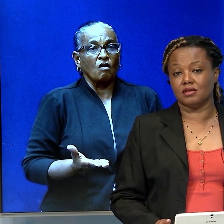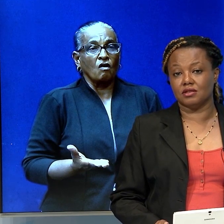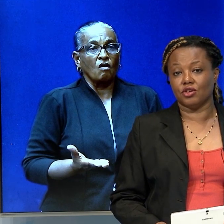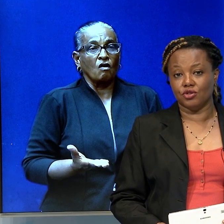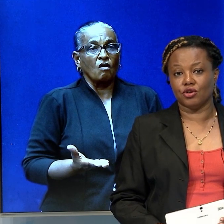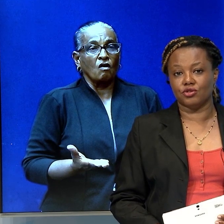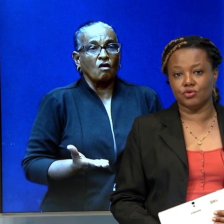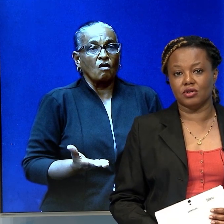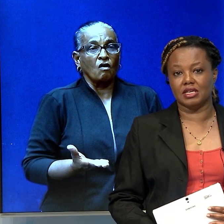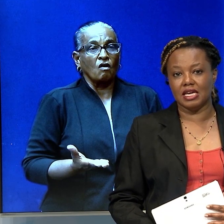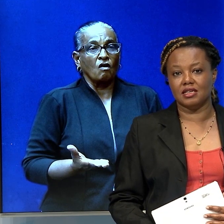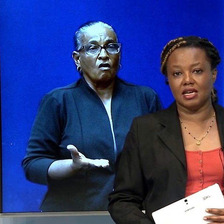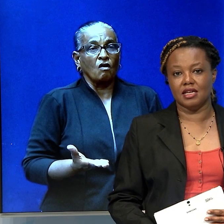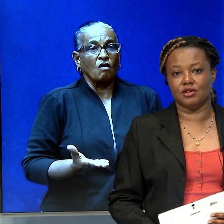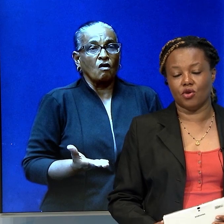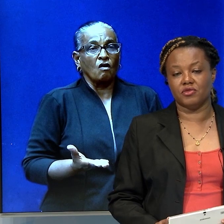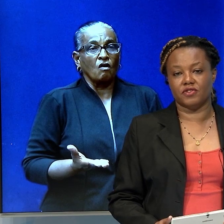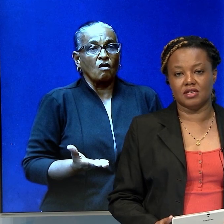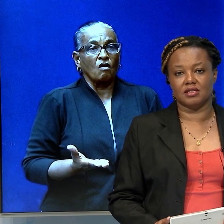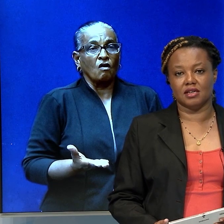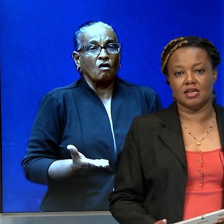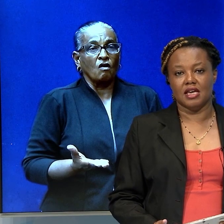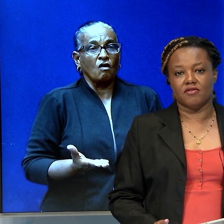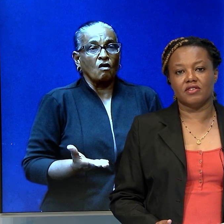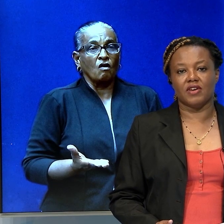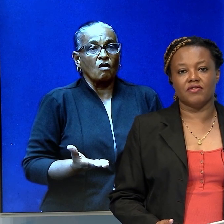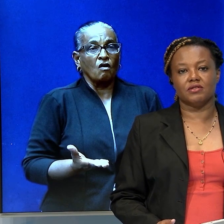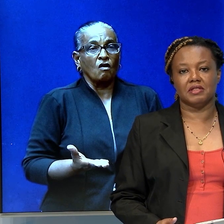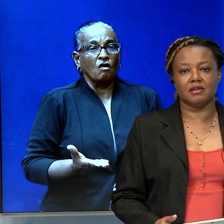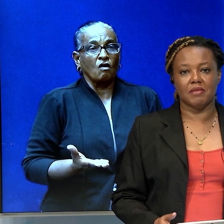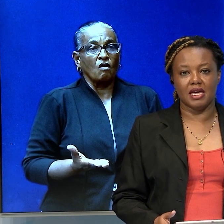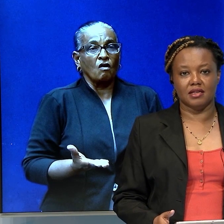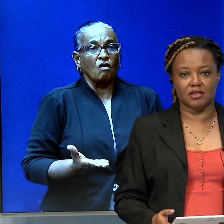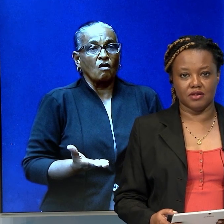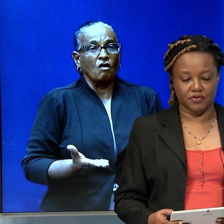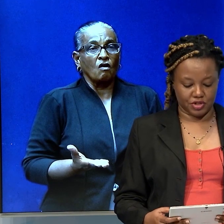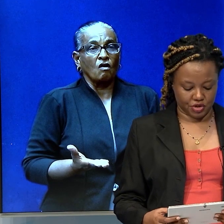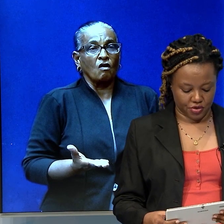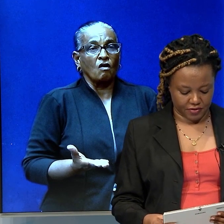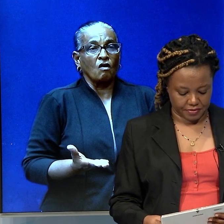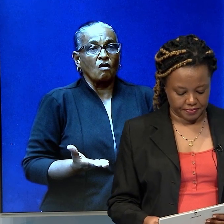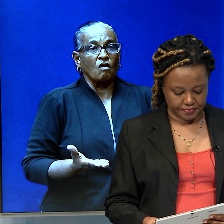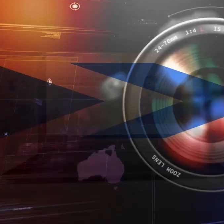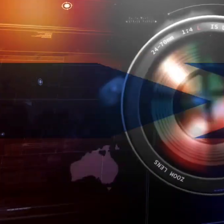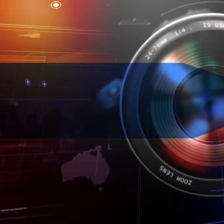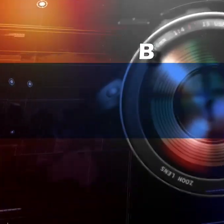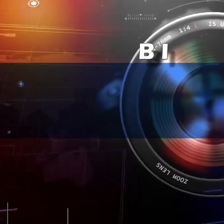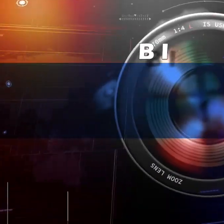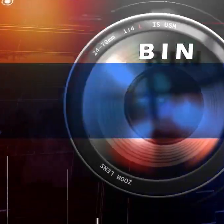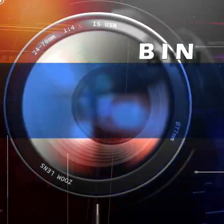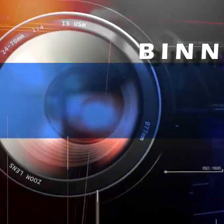is tot nog toe geen reden om de verkiezingen van 25 mei te verschuiven.